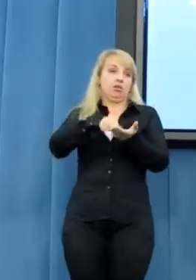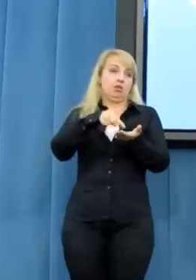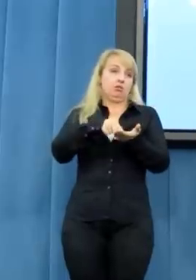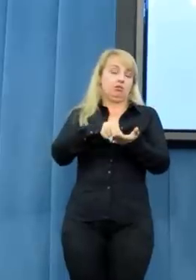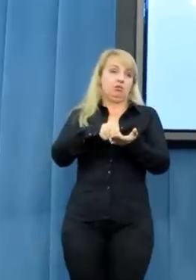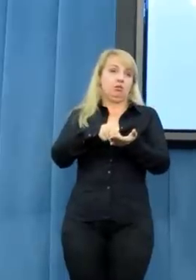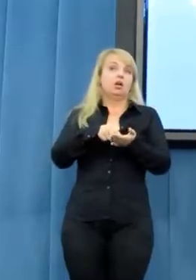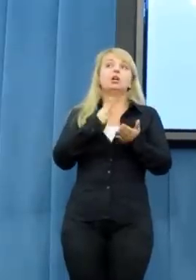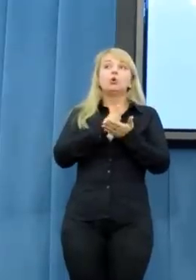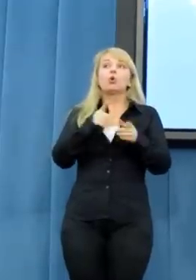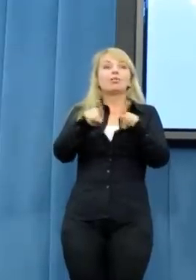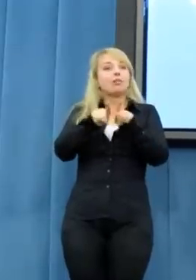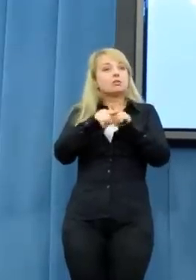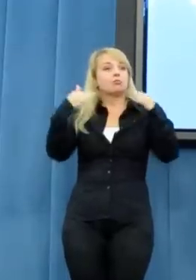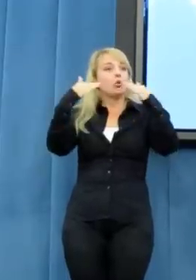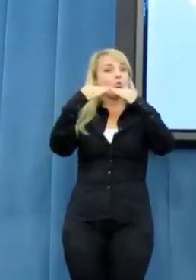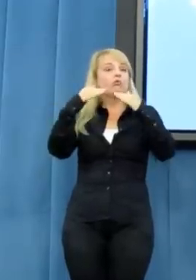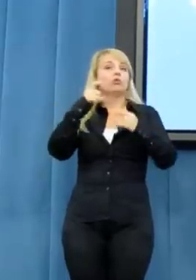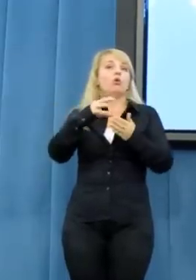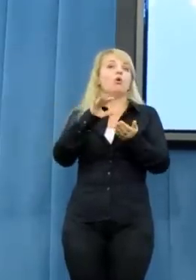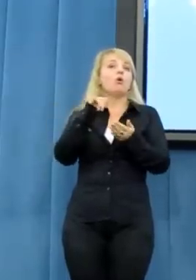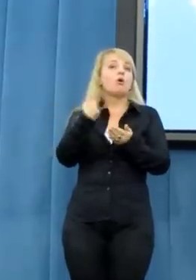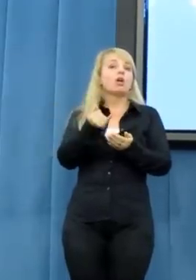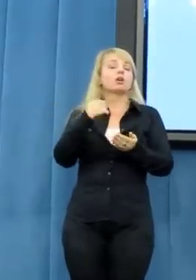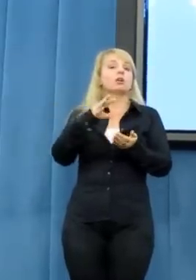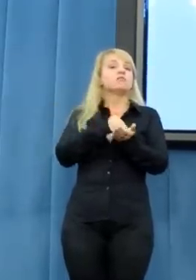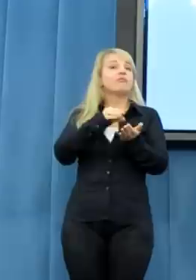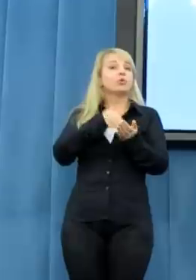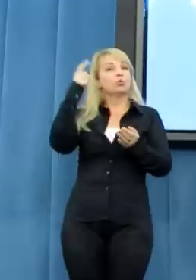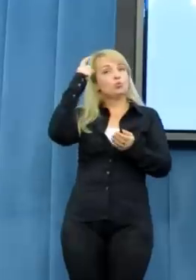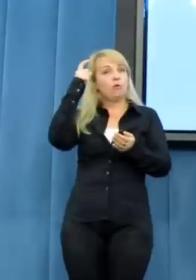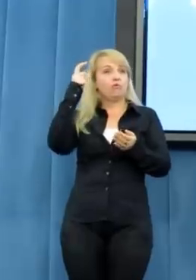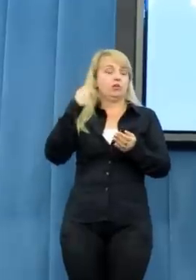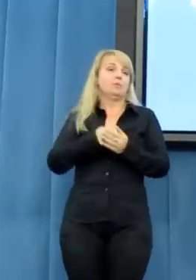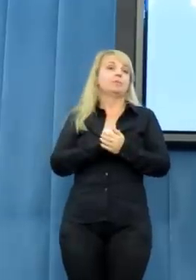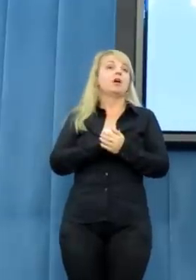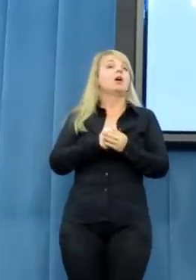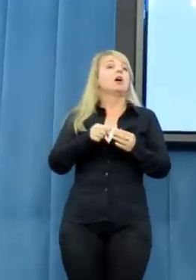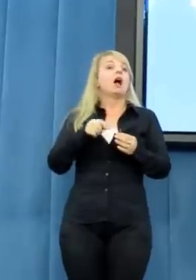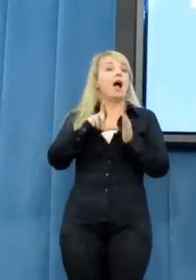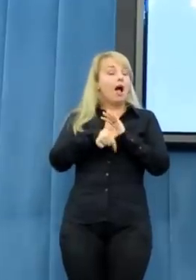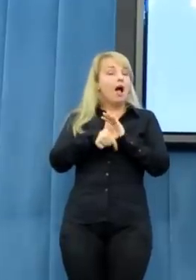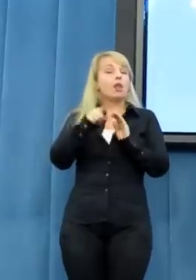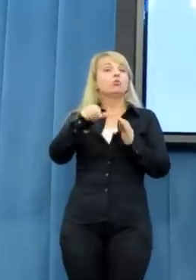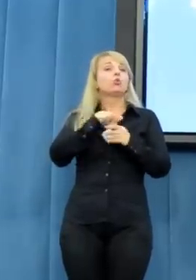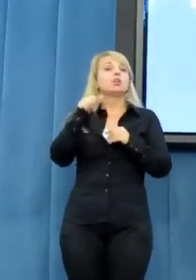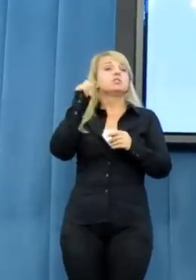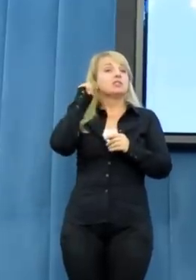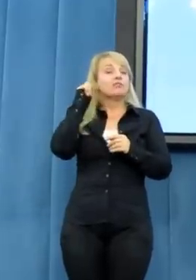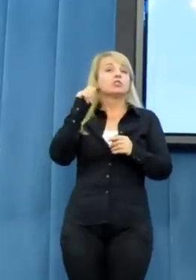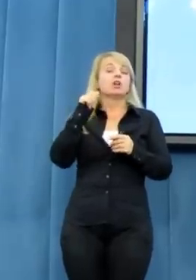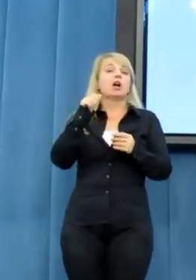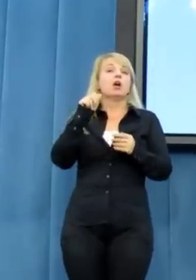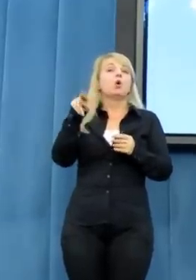bo tak naprawdę przede wszystkim tutaj trzeba zmienić prawo, żeby to